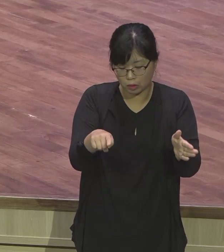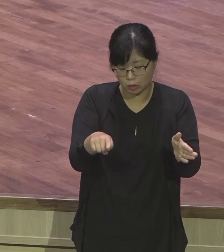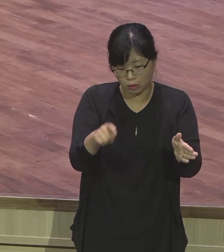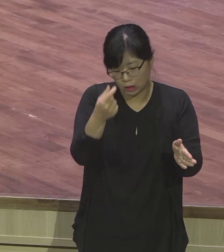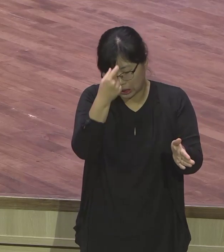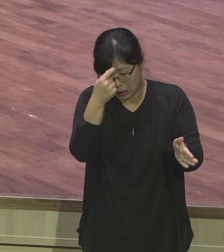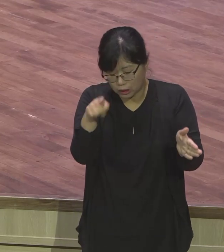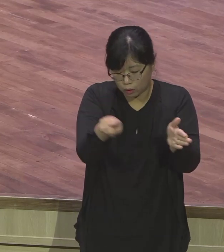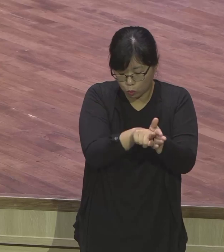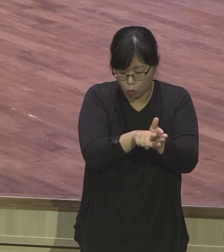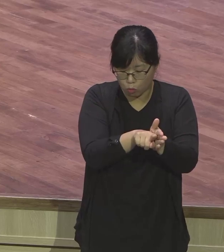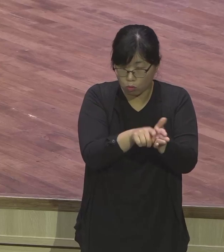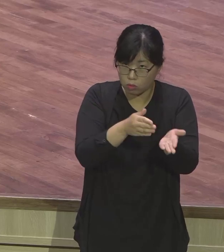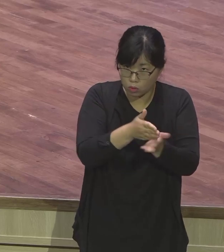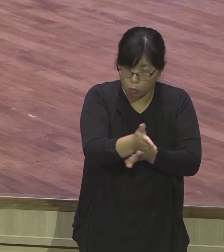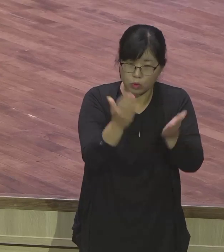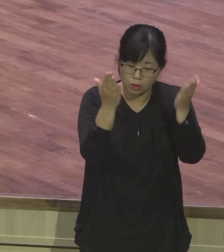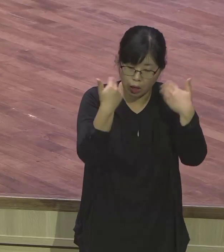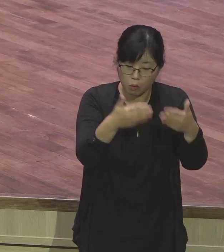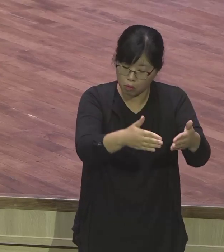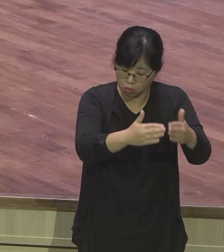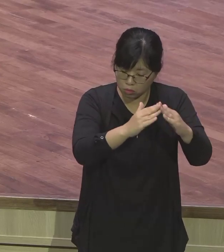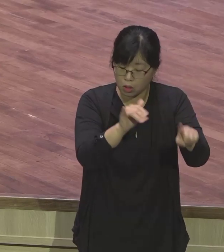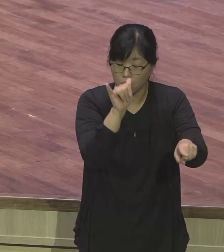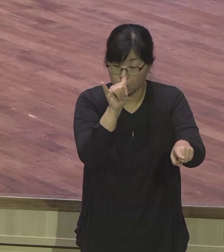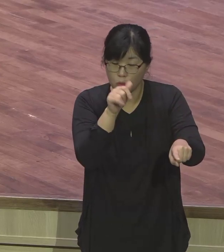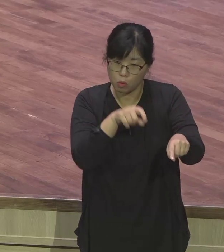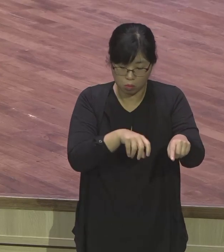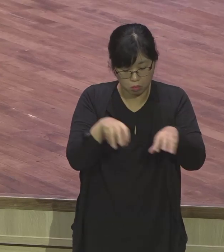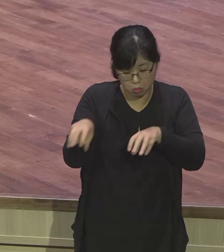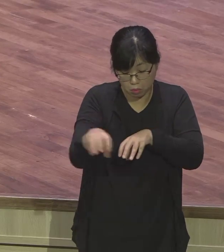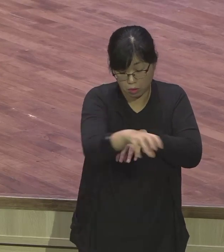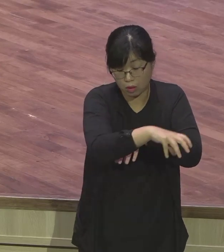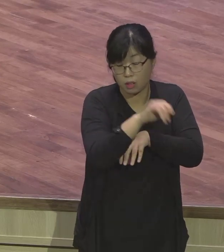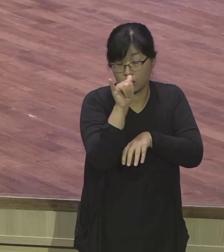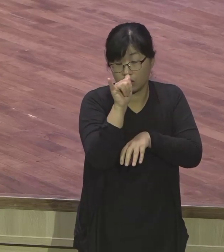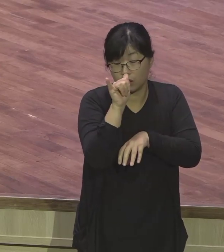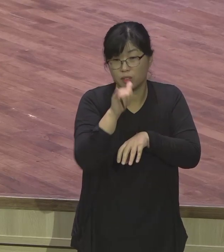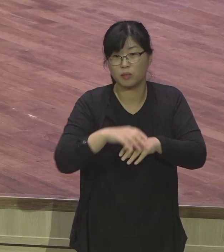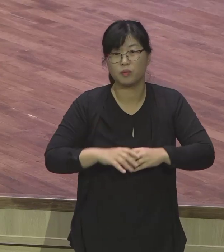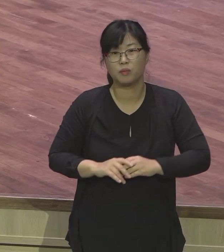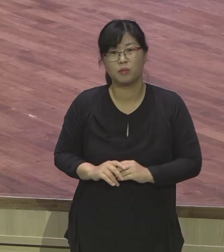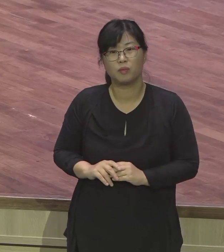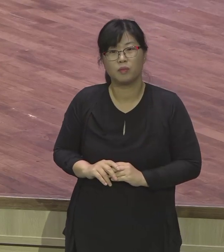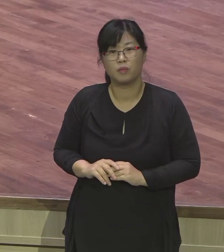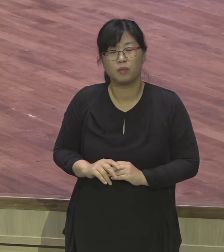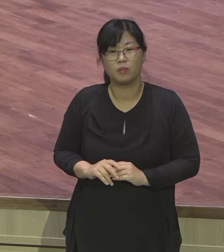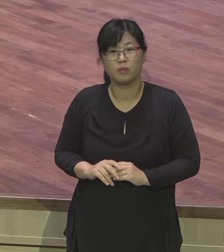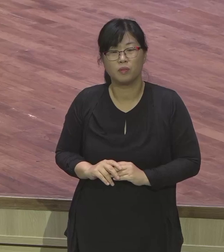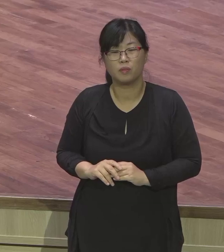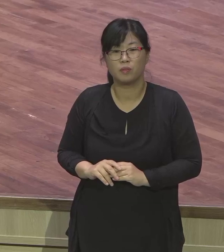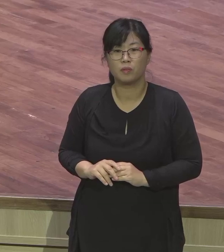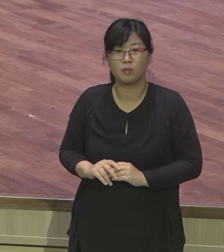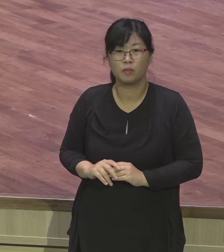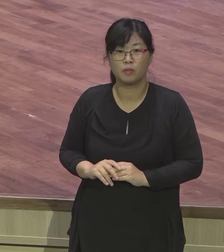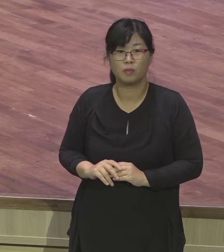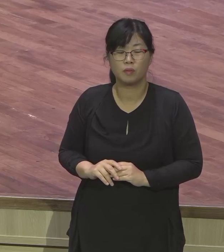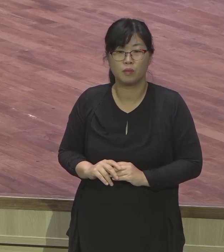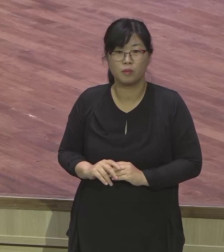빨리 현장을 병원할 분들을 사게 하고, 이래서 지금